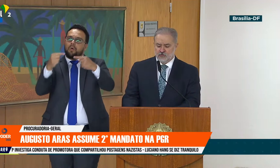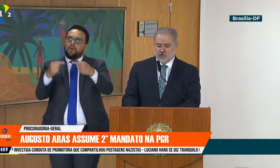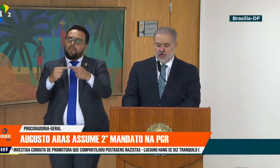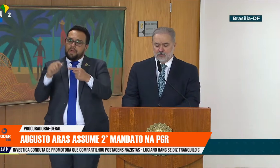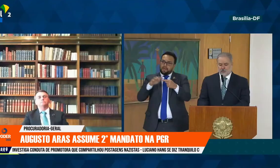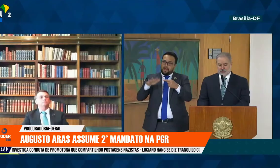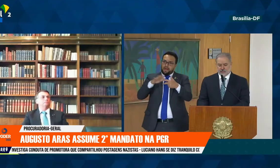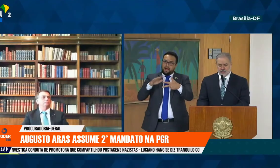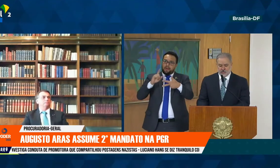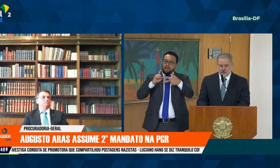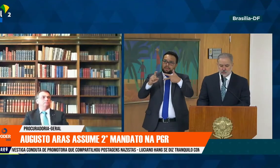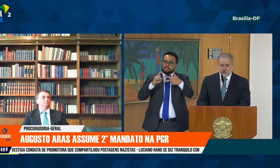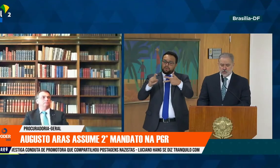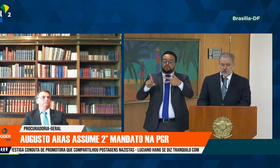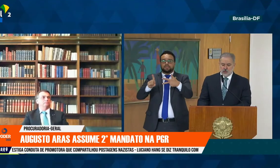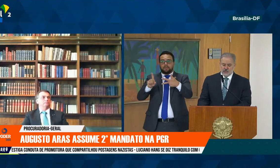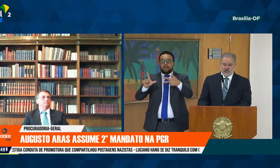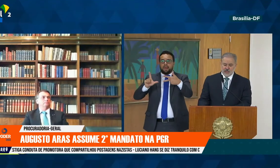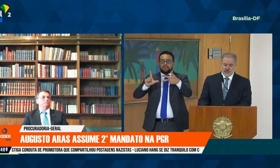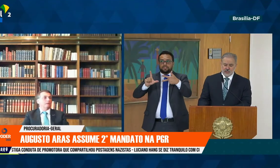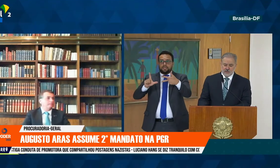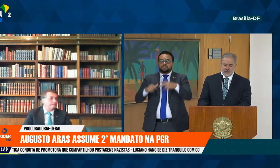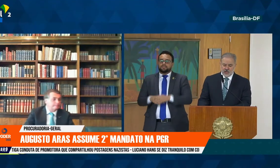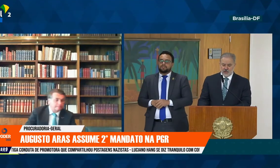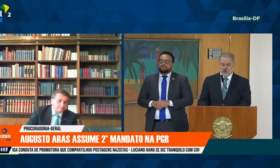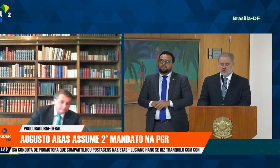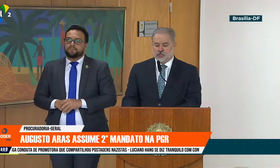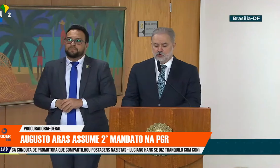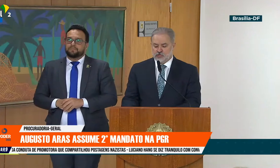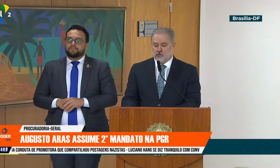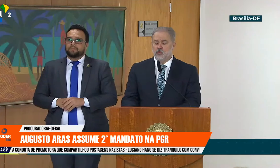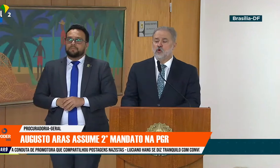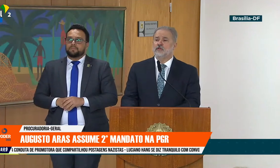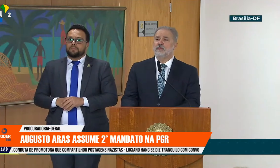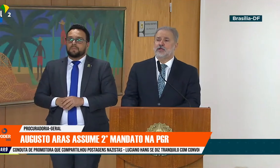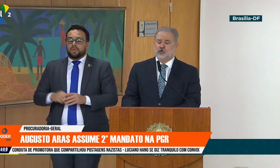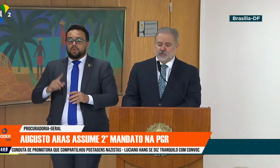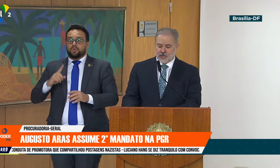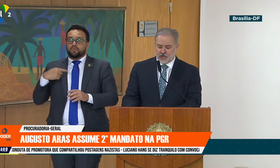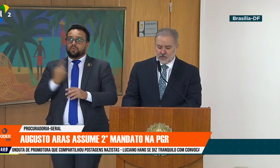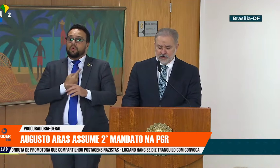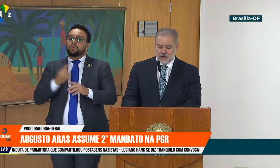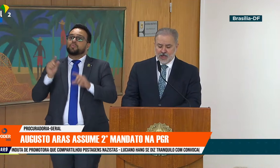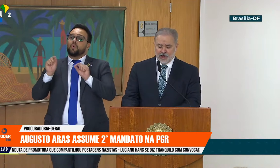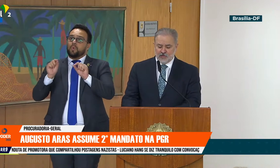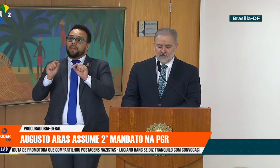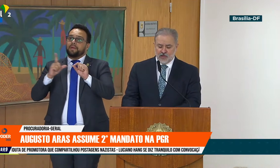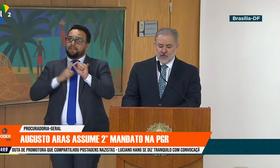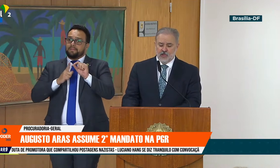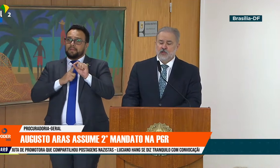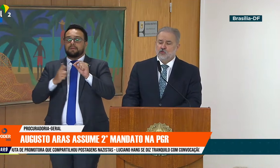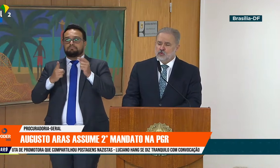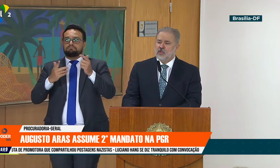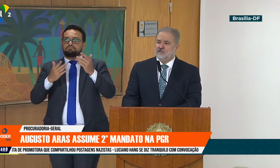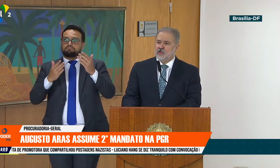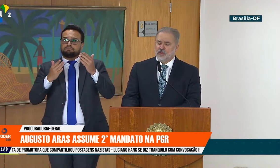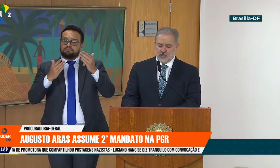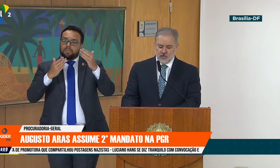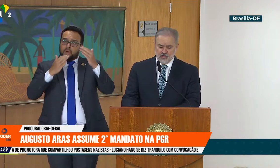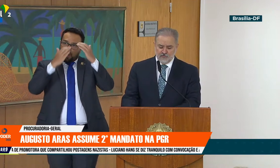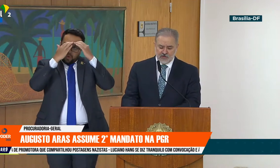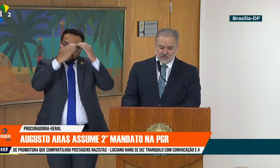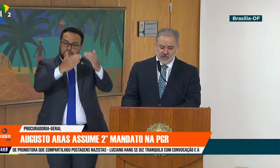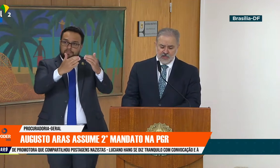Legislativo. Após esse rito, nossa legitimidade como instituição contra-majoritária advém do